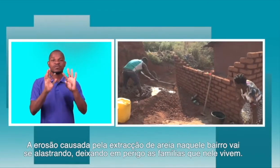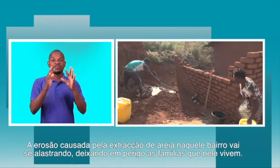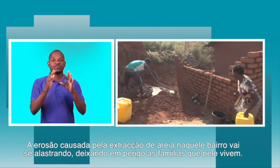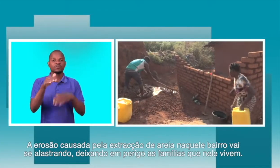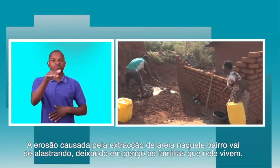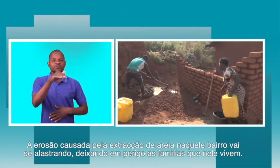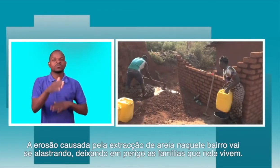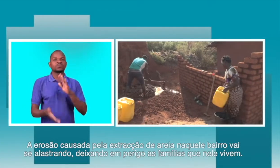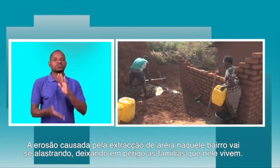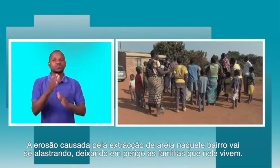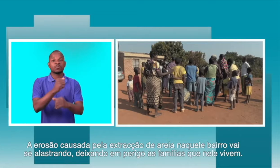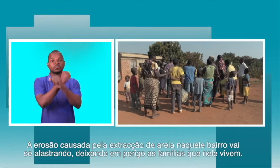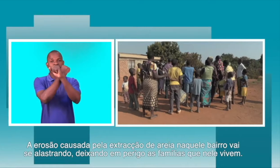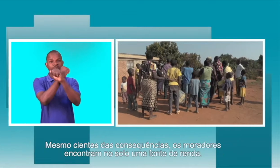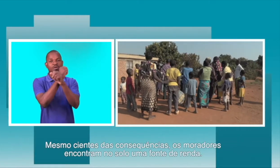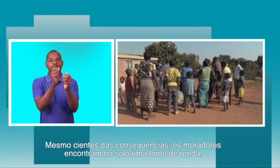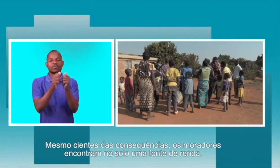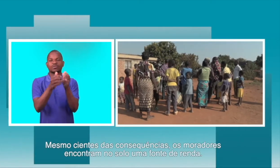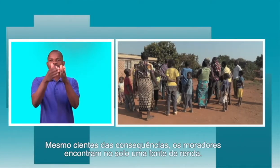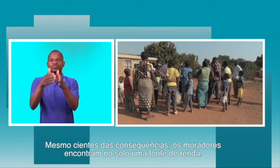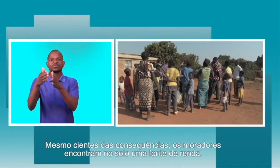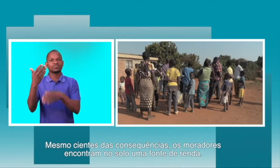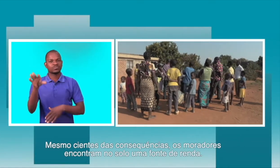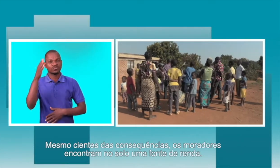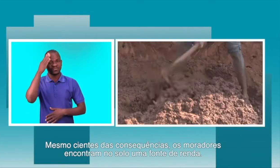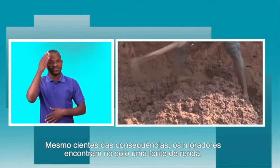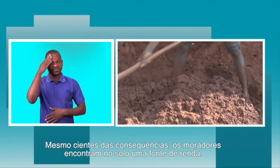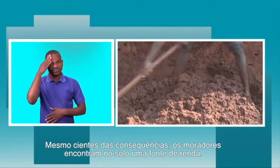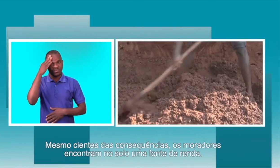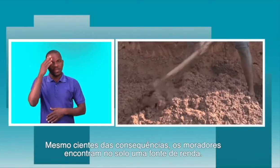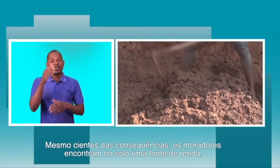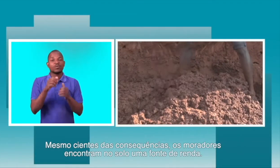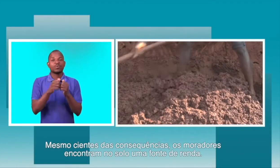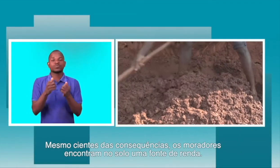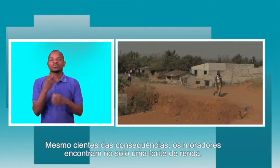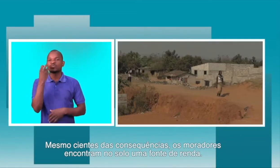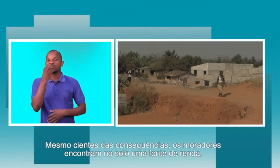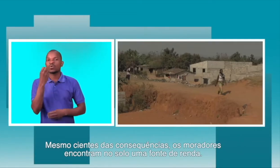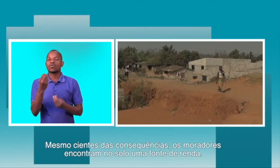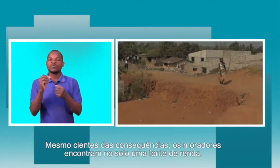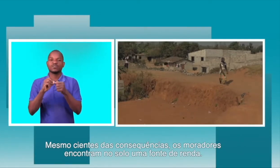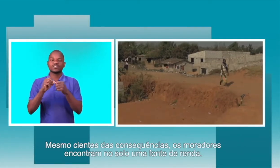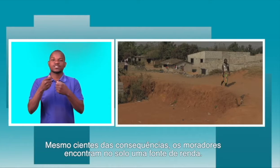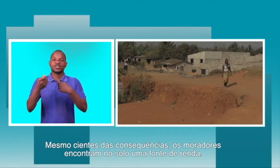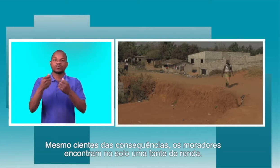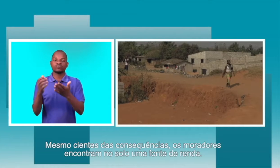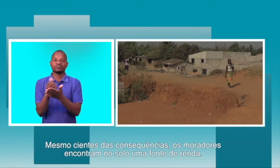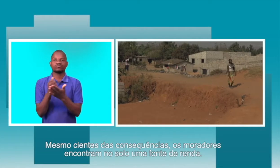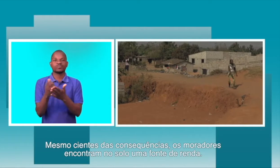famílias que nele vivem. Mesmo cientes das consequências, os moradores encontram no solo uma fonte de